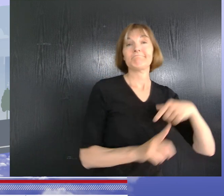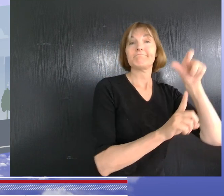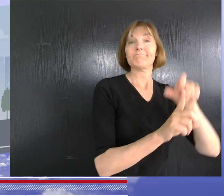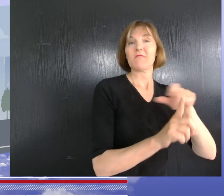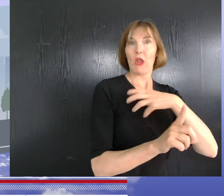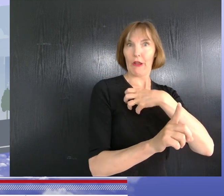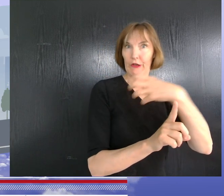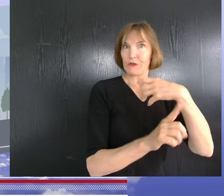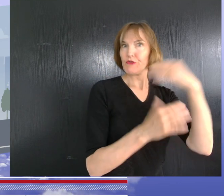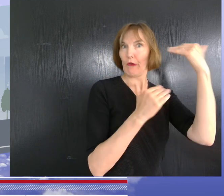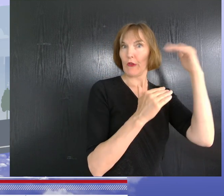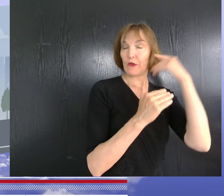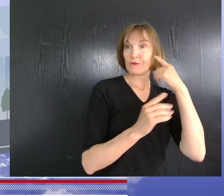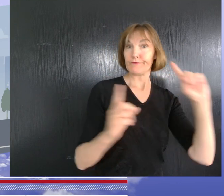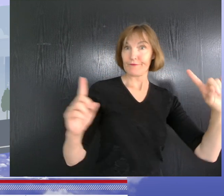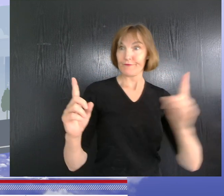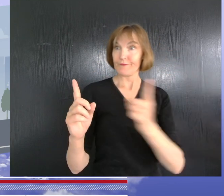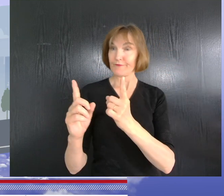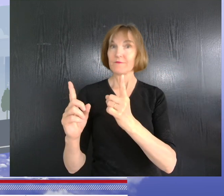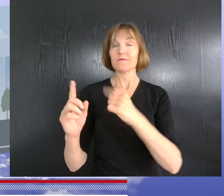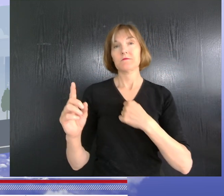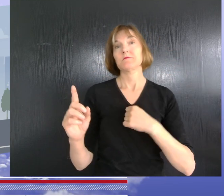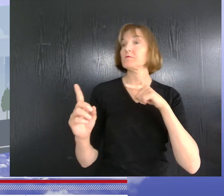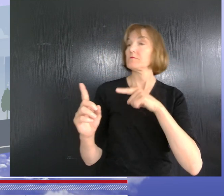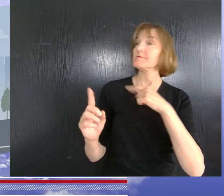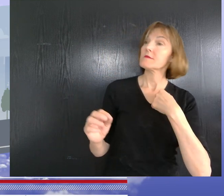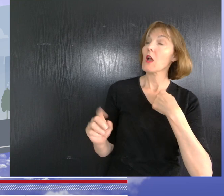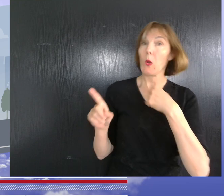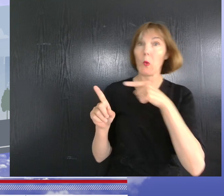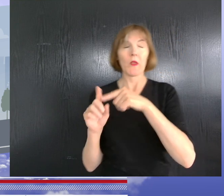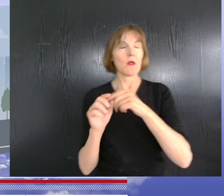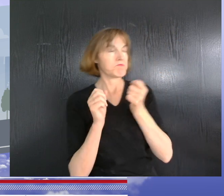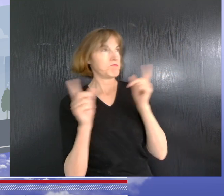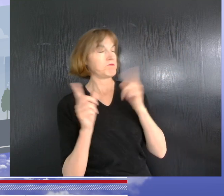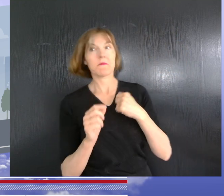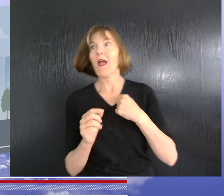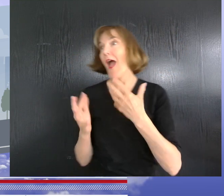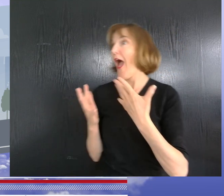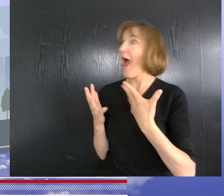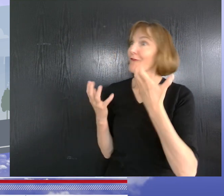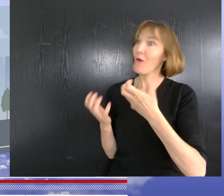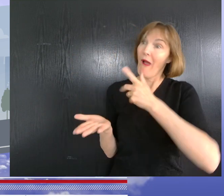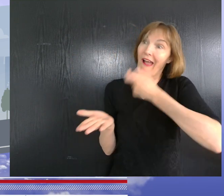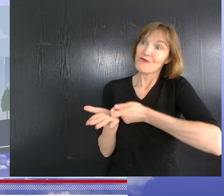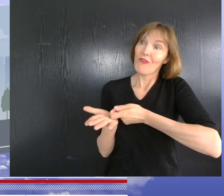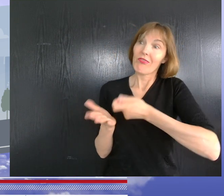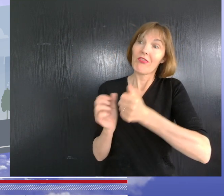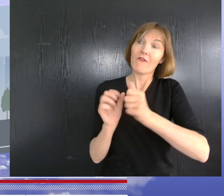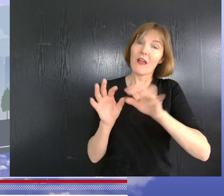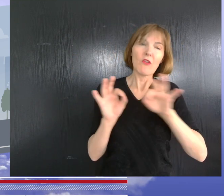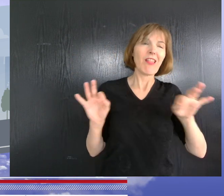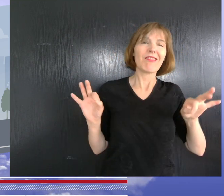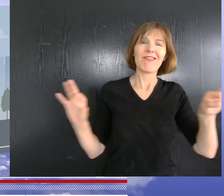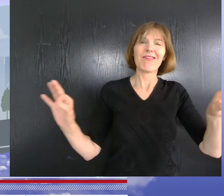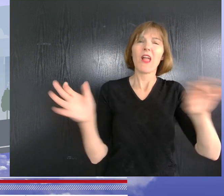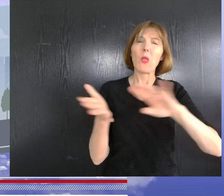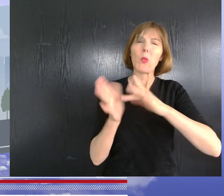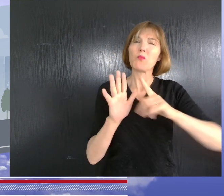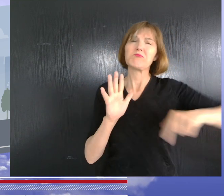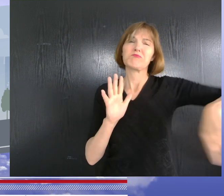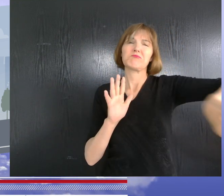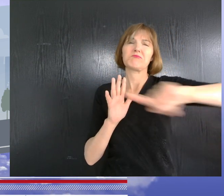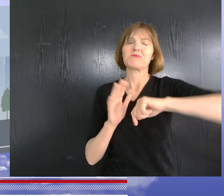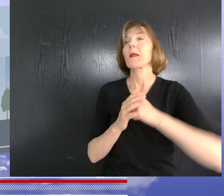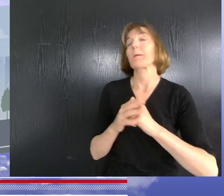délabrée. Un riche étranger vint le trouver et à son grand adonnement lui proposa de lui acheter avec